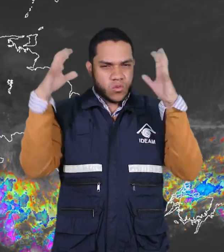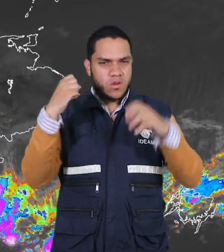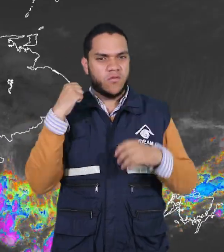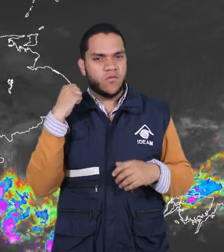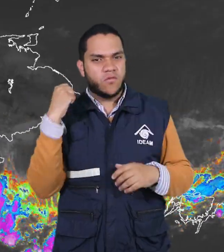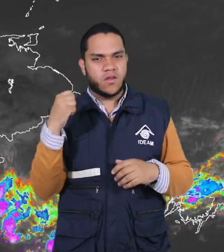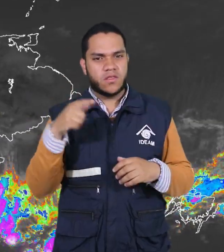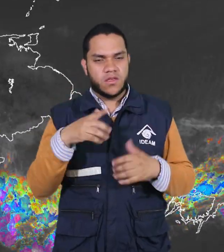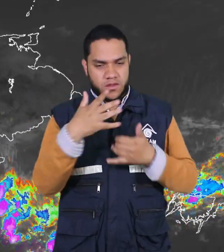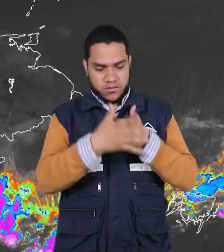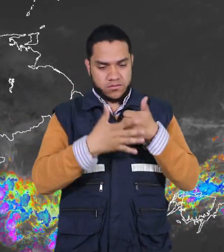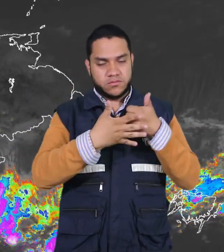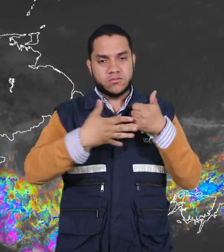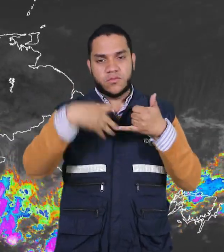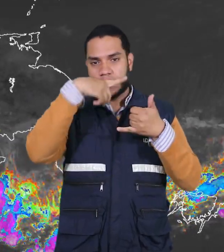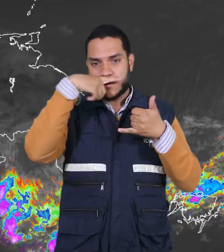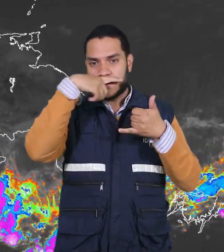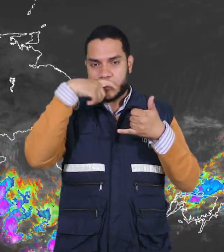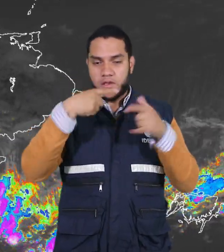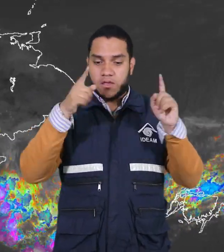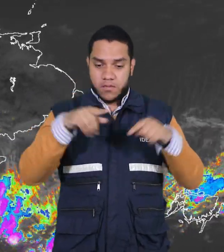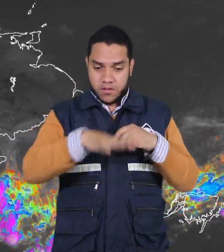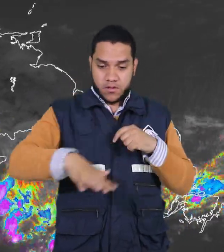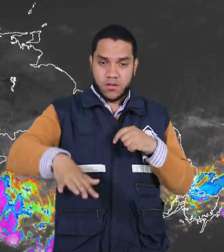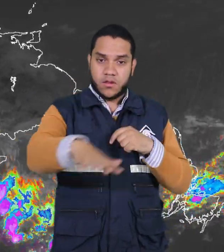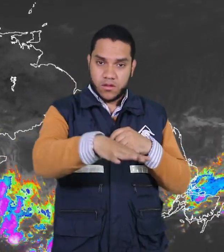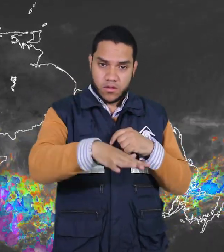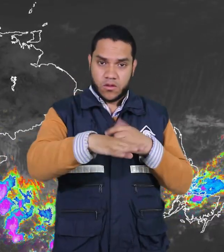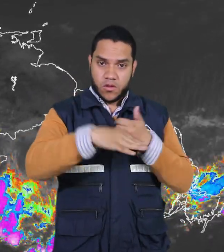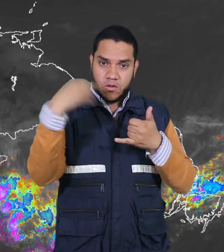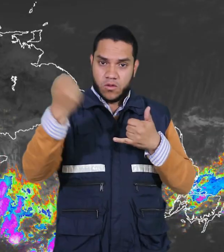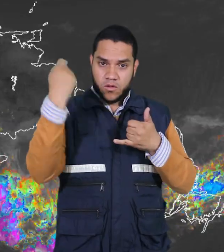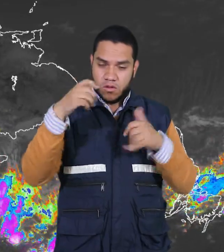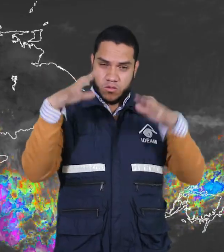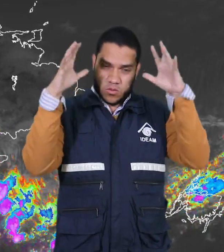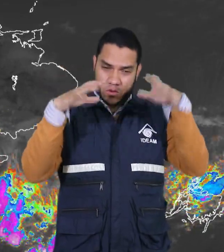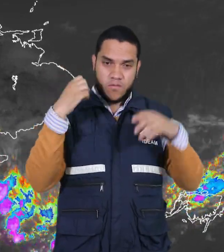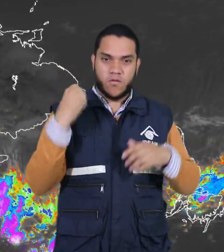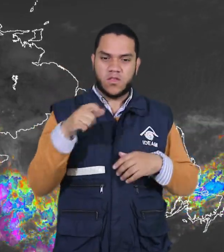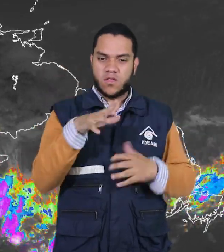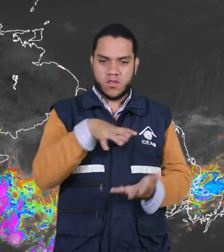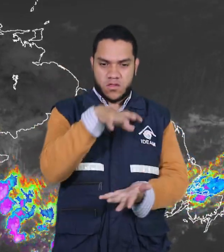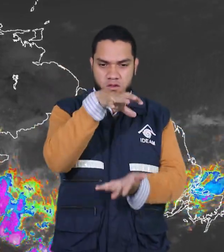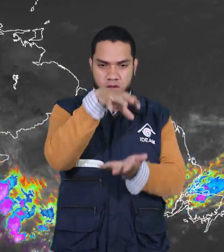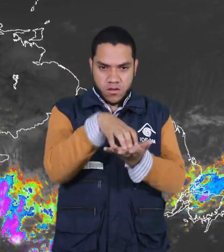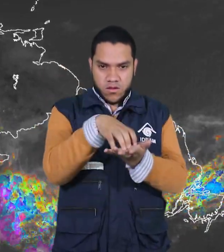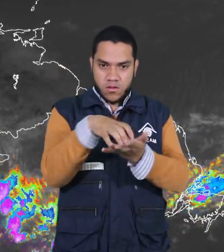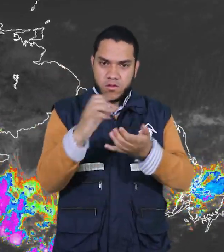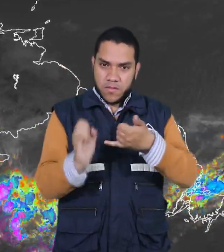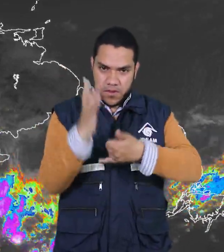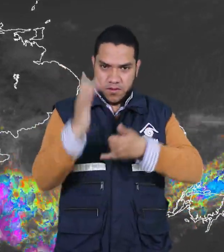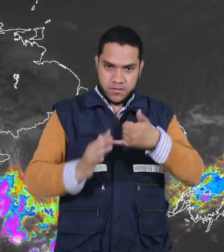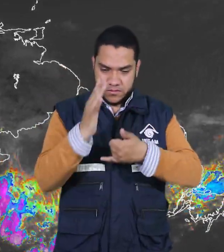intensidad se han presentado en la región amazónica, también en amplios sectores de la región orinoquia, hacia el centro de la región